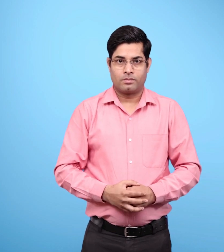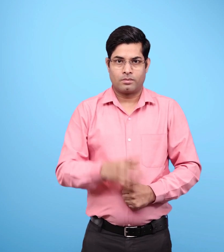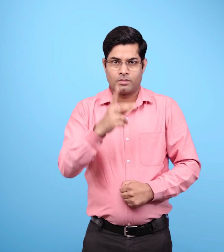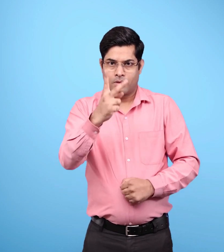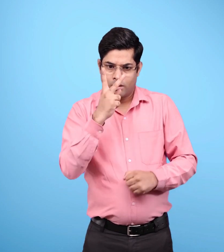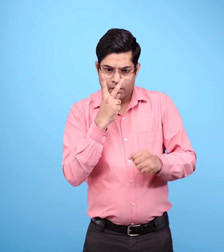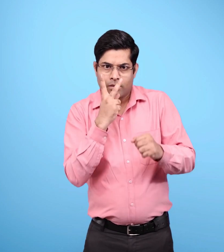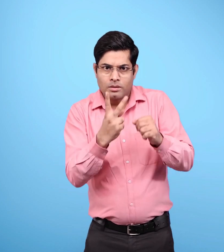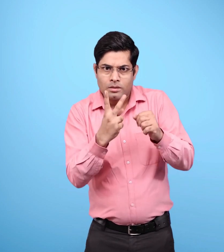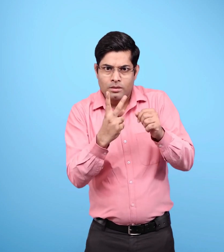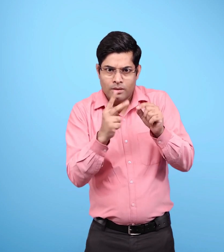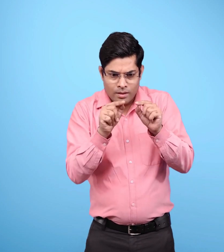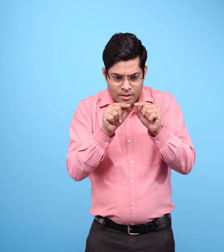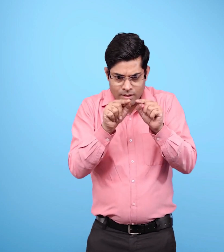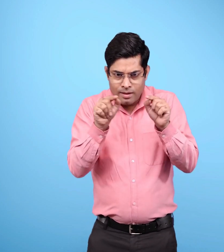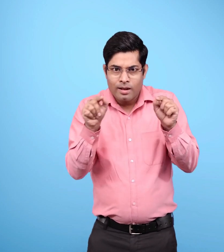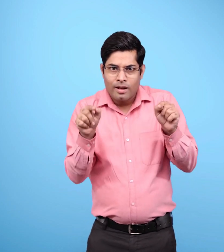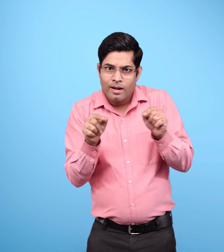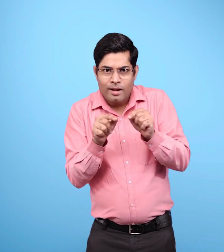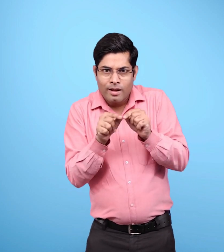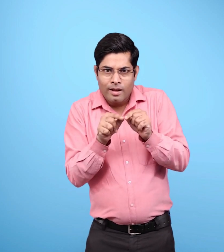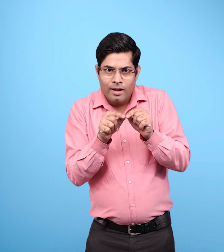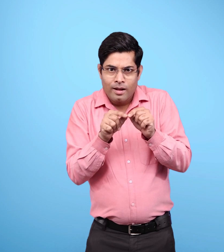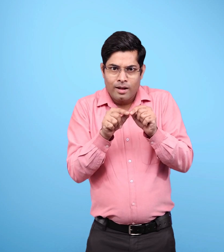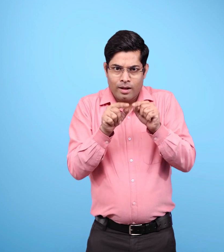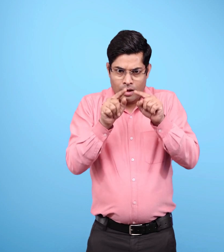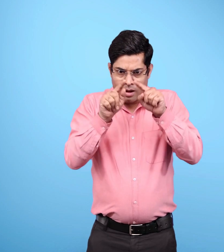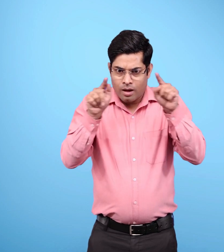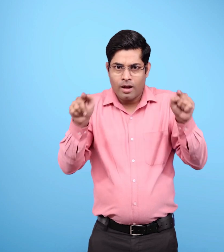ध्यान दें कि देरगवरित कब वरित बन जाता है